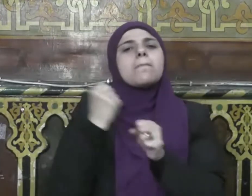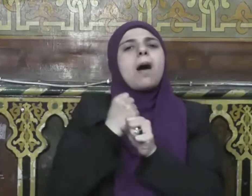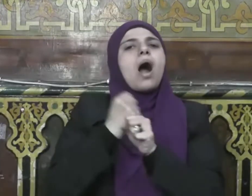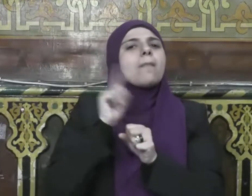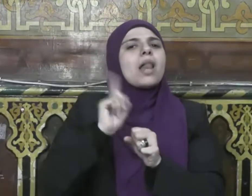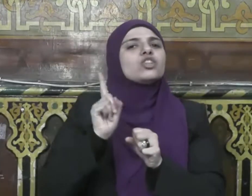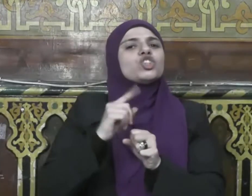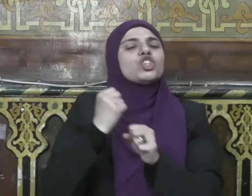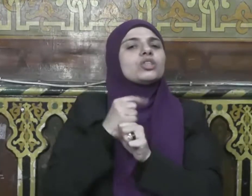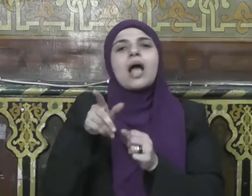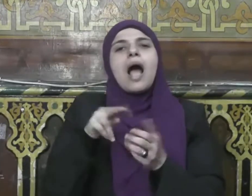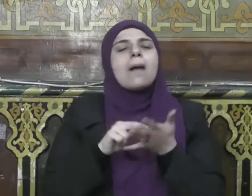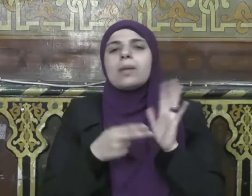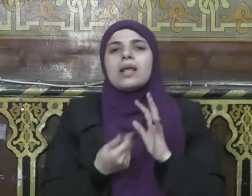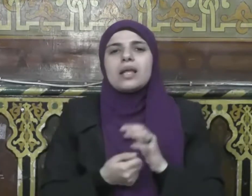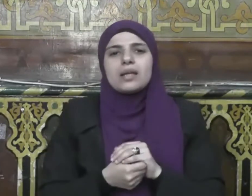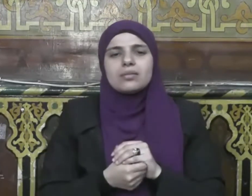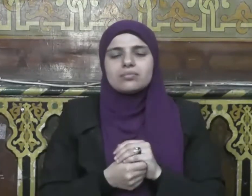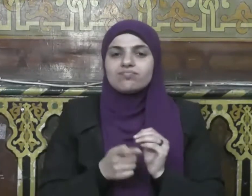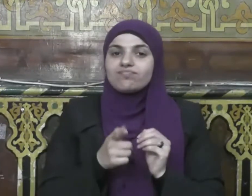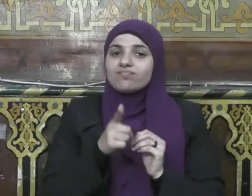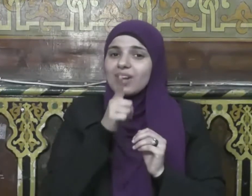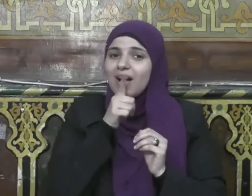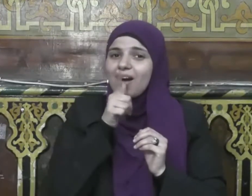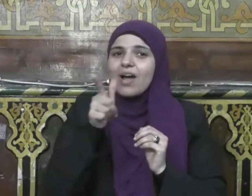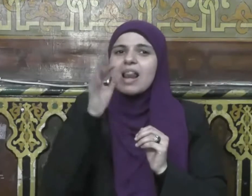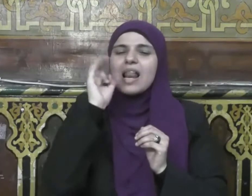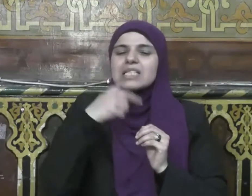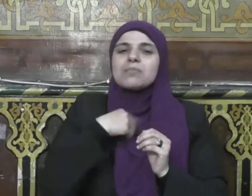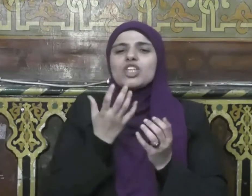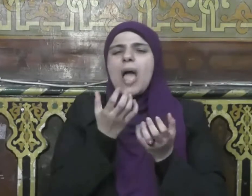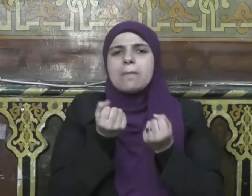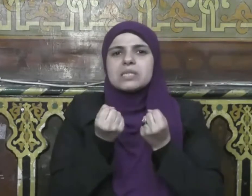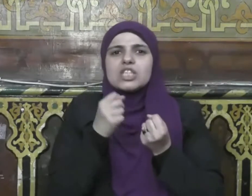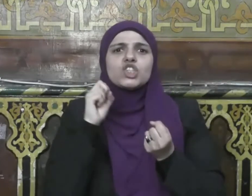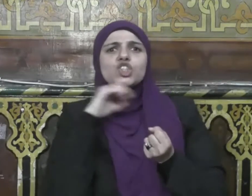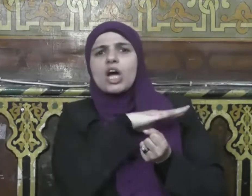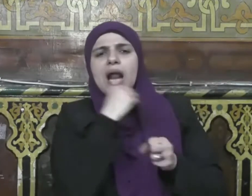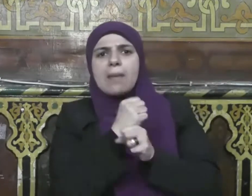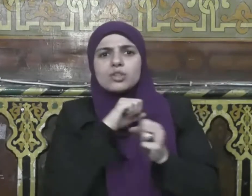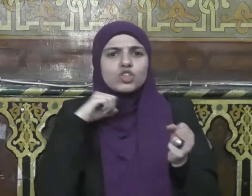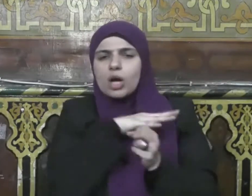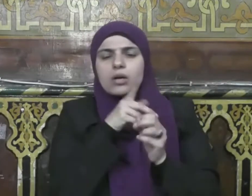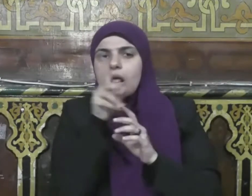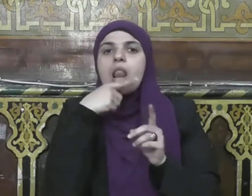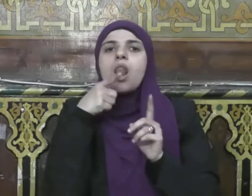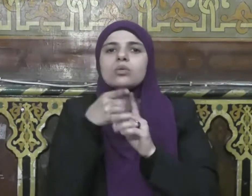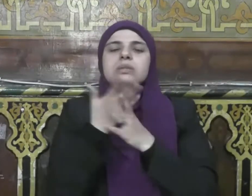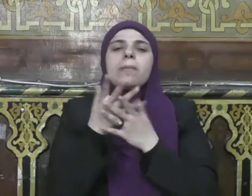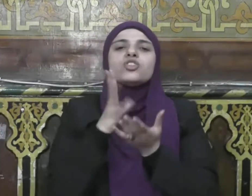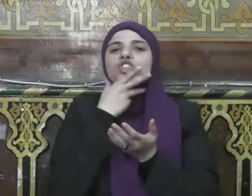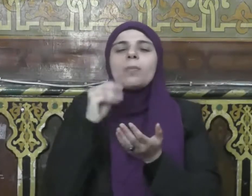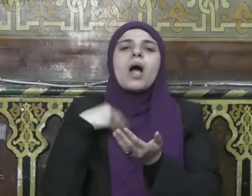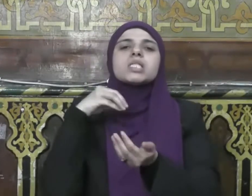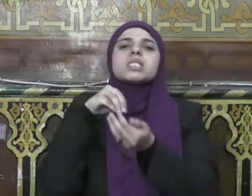فإنه له صدق على أننا نؤكد أن البر اسم